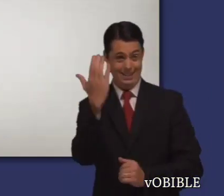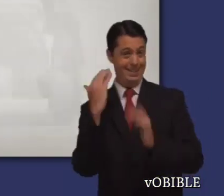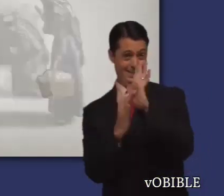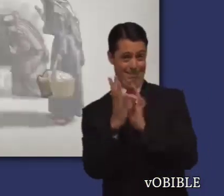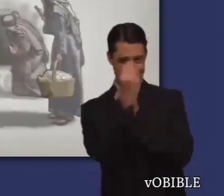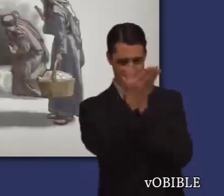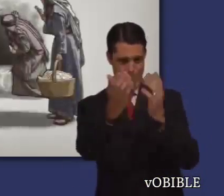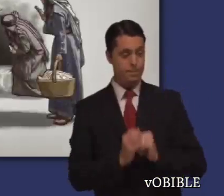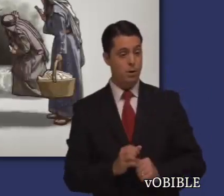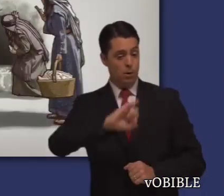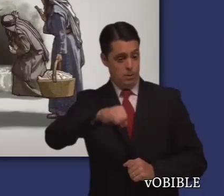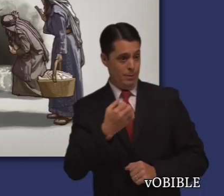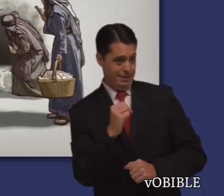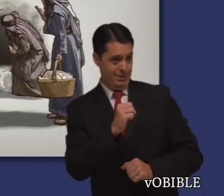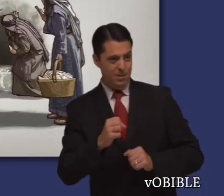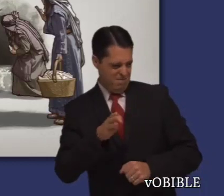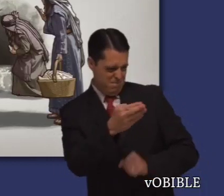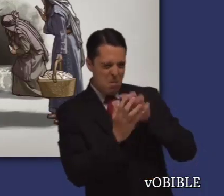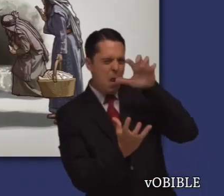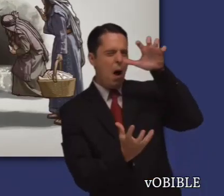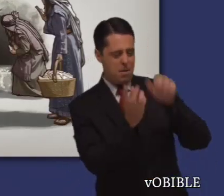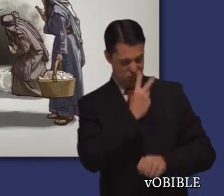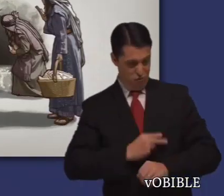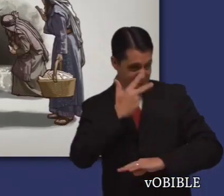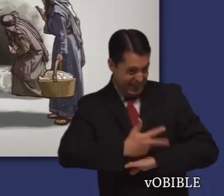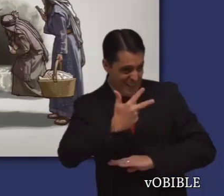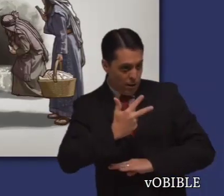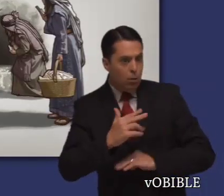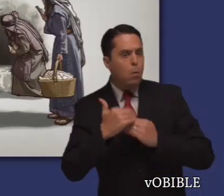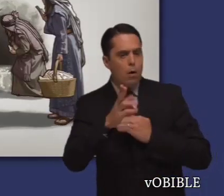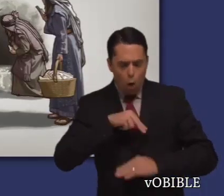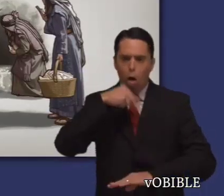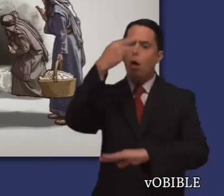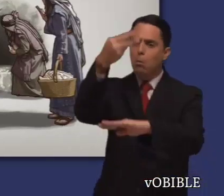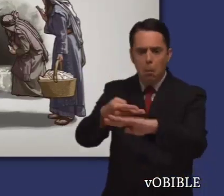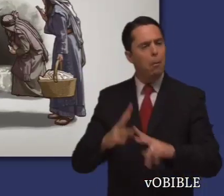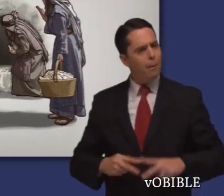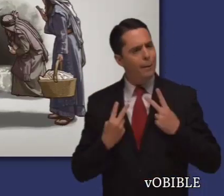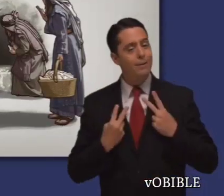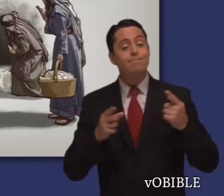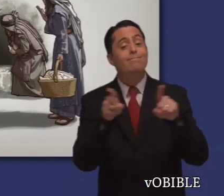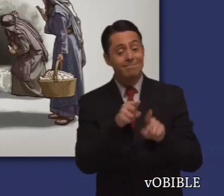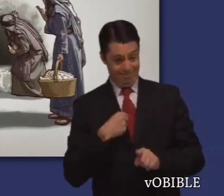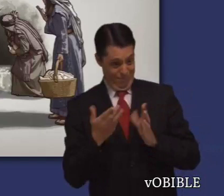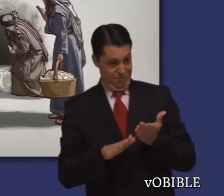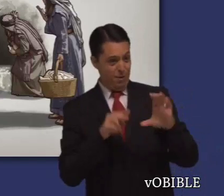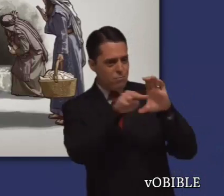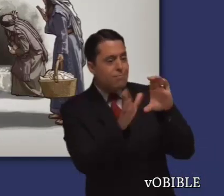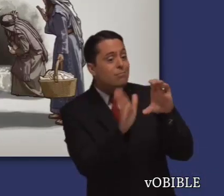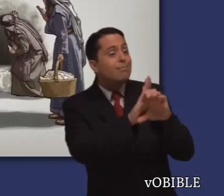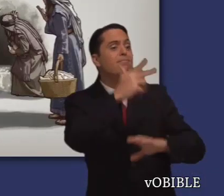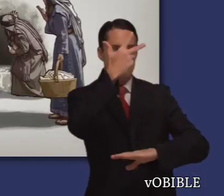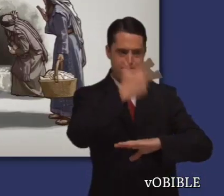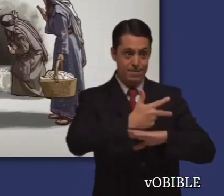¿Lo sabía? Jesús predijo que moriría y que resucitaría al tercer día. Llamó a ese suceso